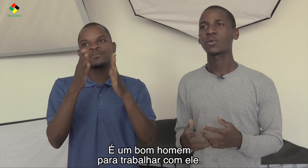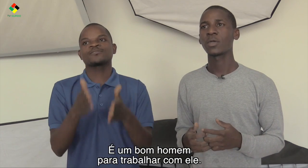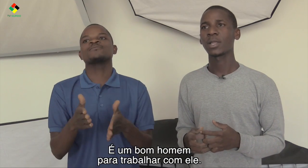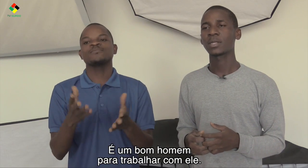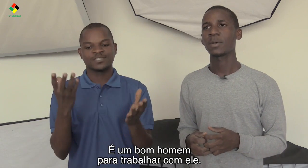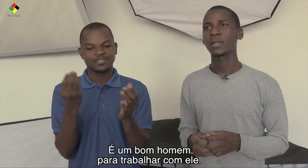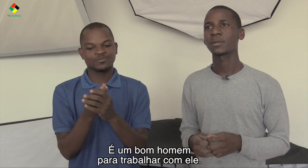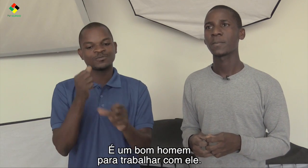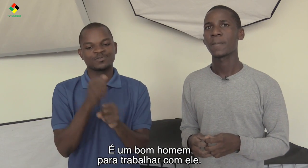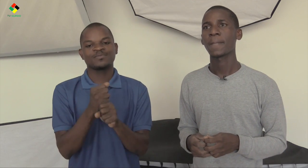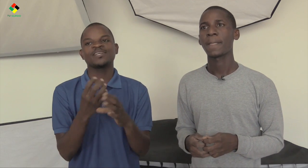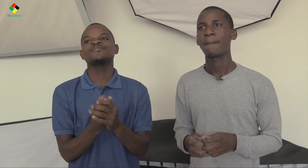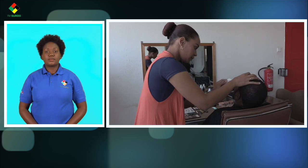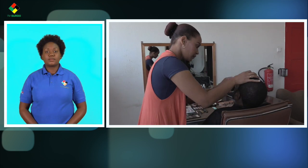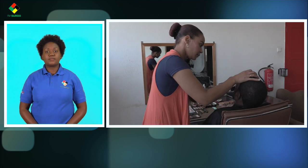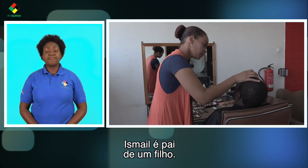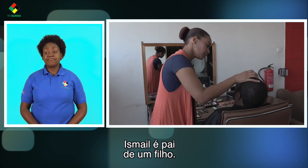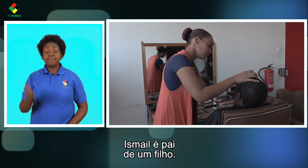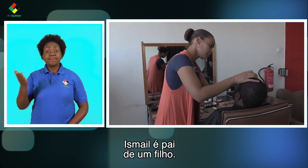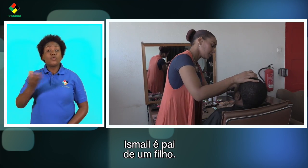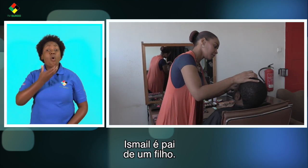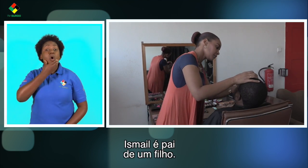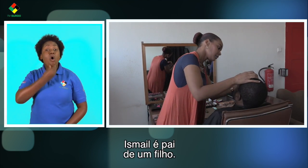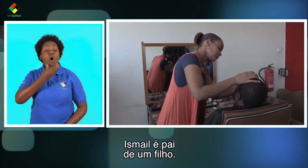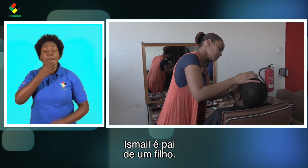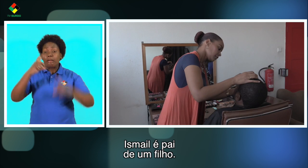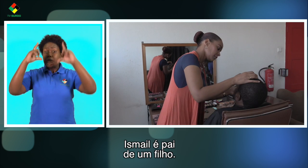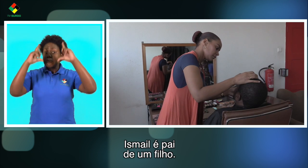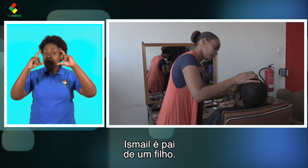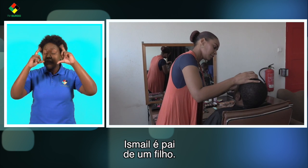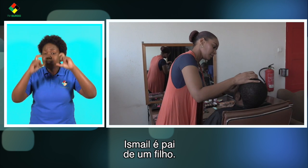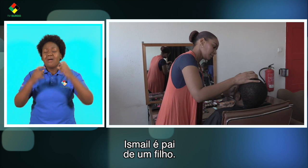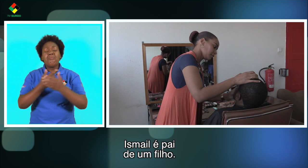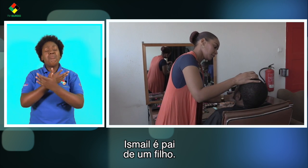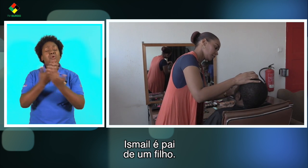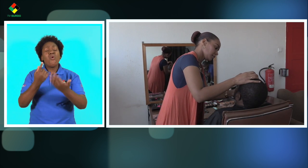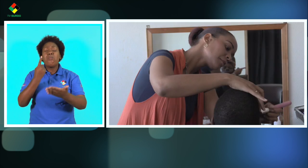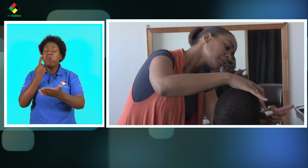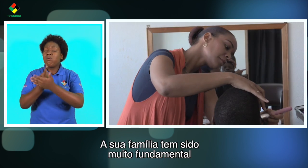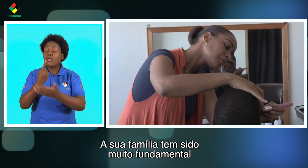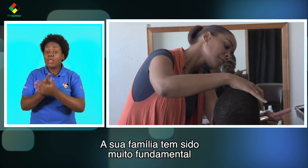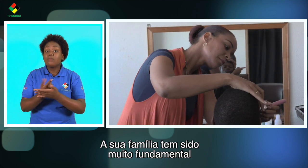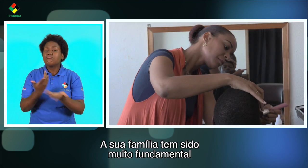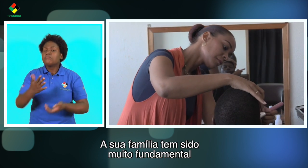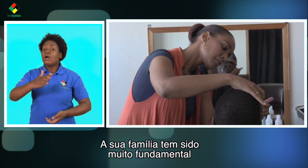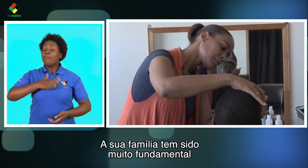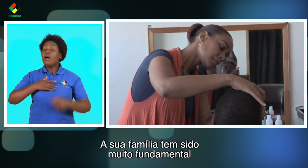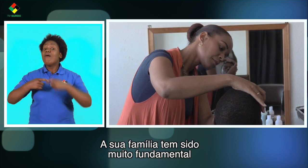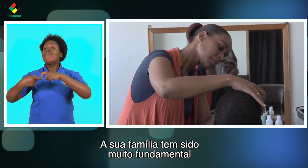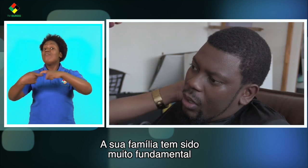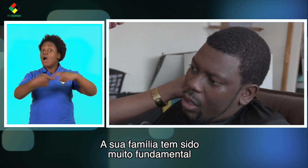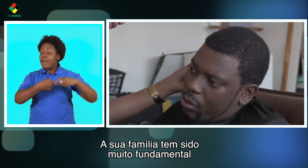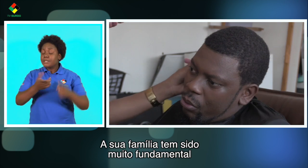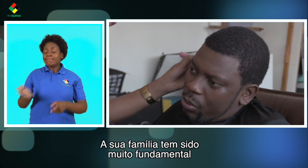estar com ele a trabalhar. Ismael é pai de um filho. A sua família